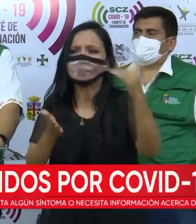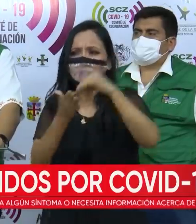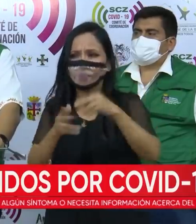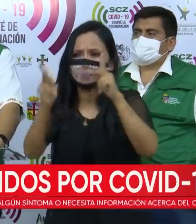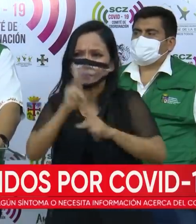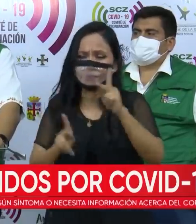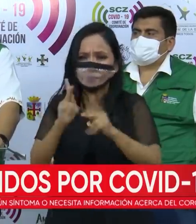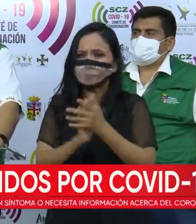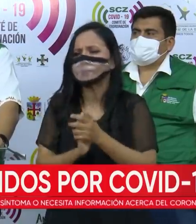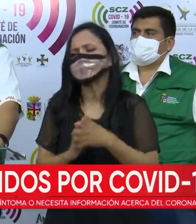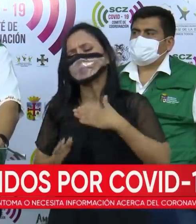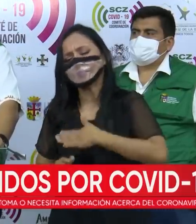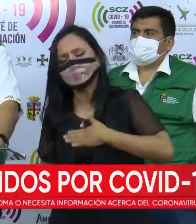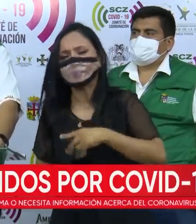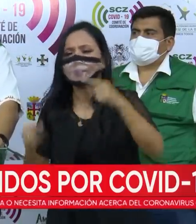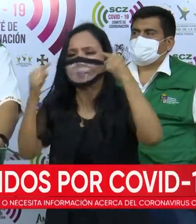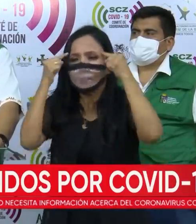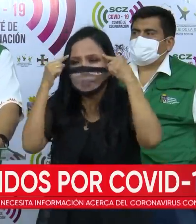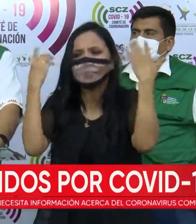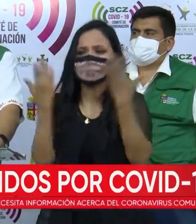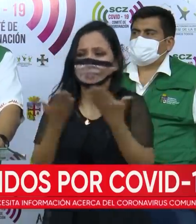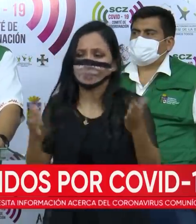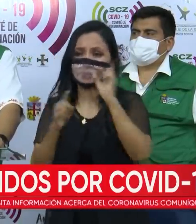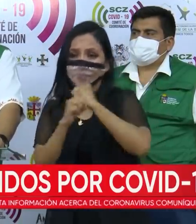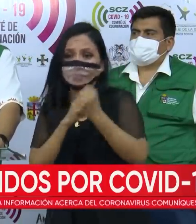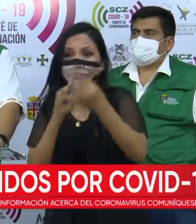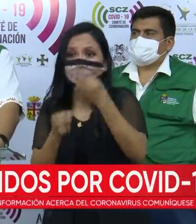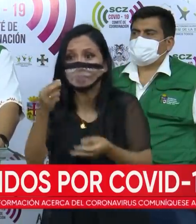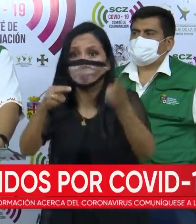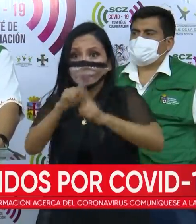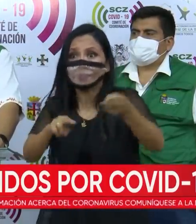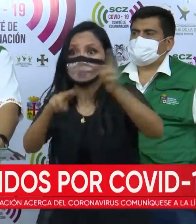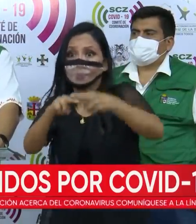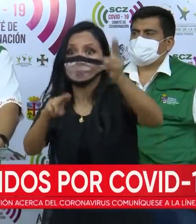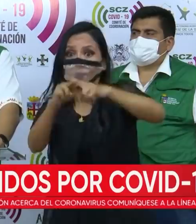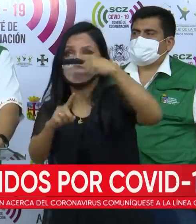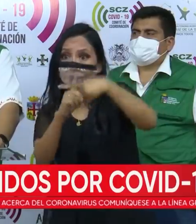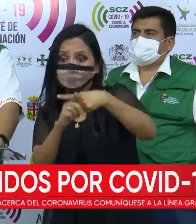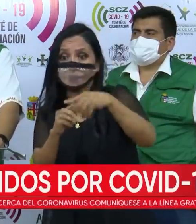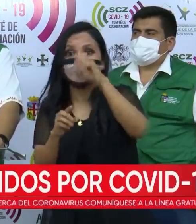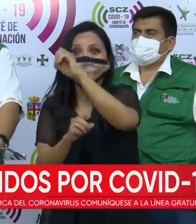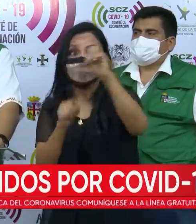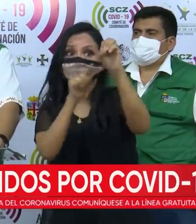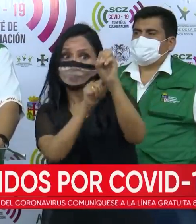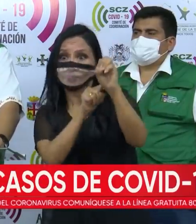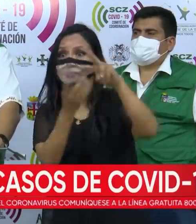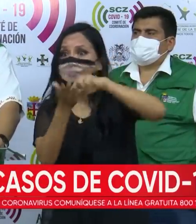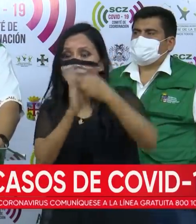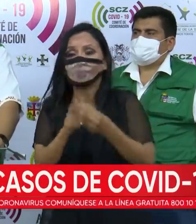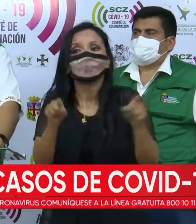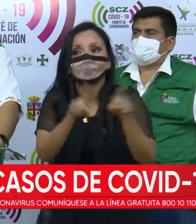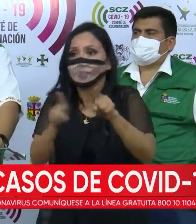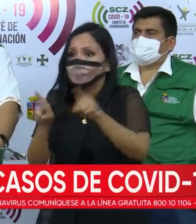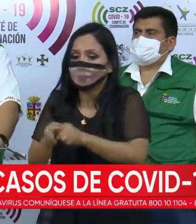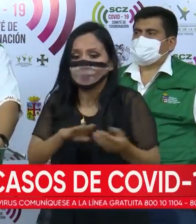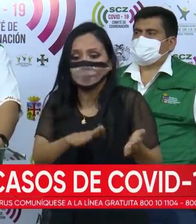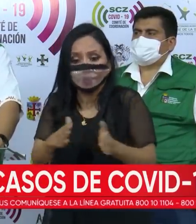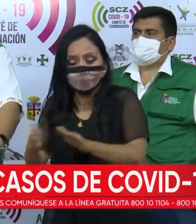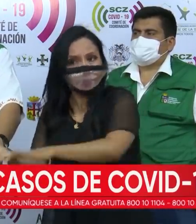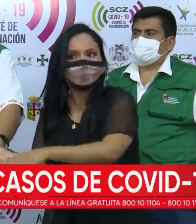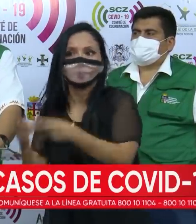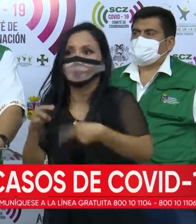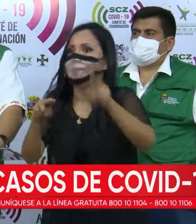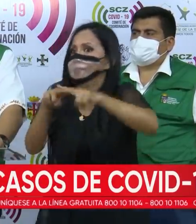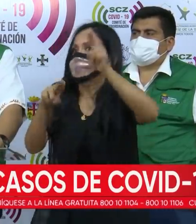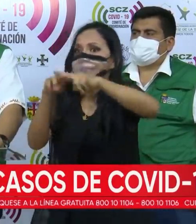población, consideremos este hecho, aumenta la cantidad de casos y porcentualmente tiene que aumentar la cantidad de fallecidos.